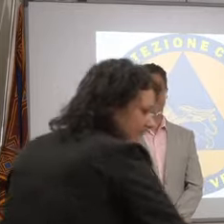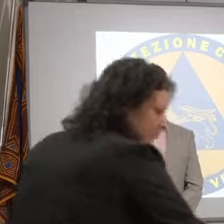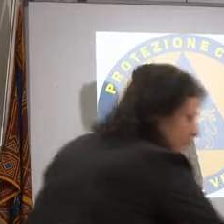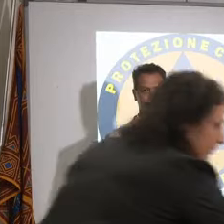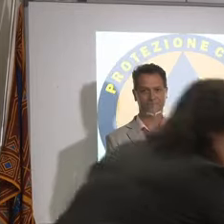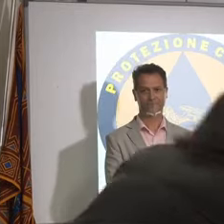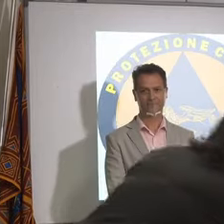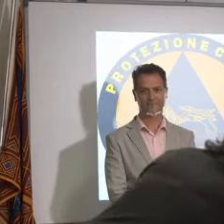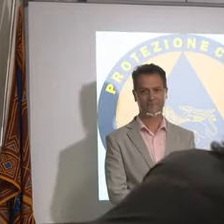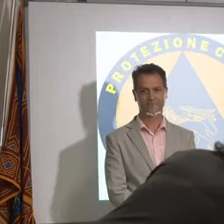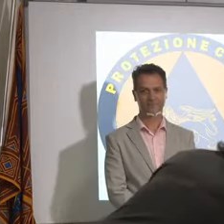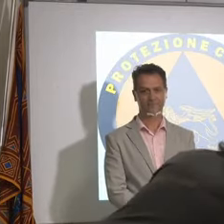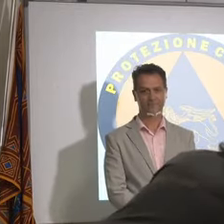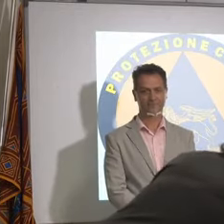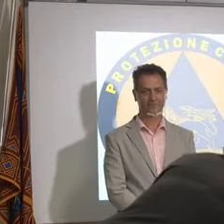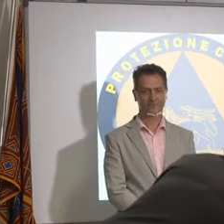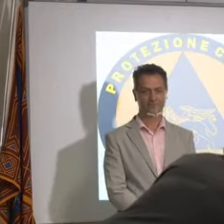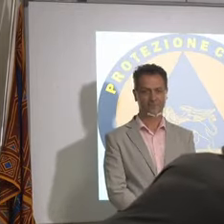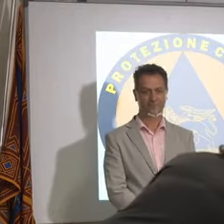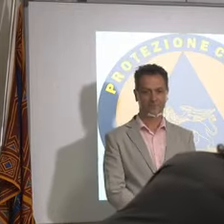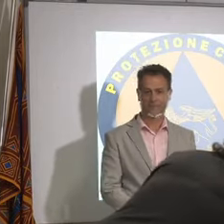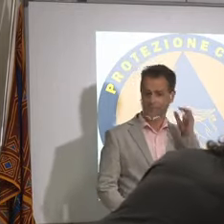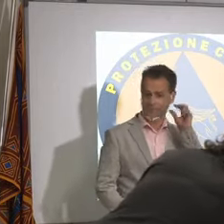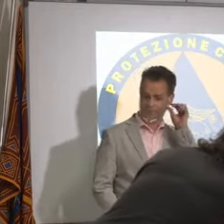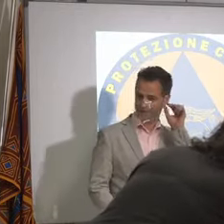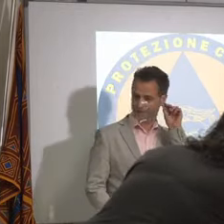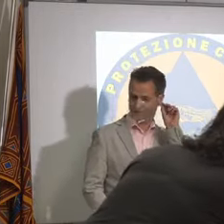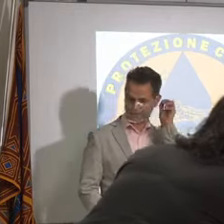sento questo? si